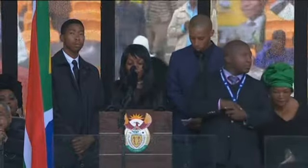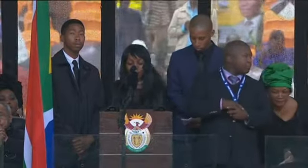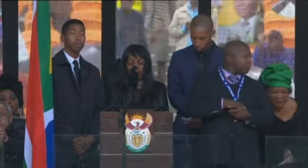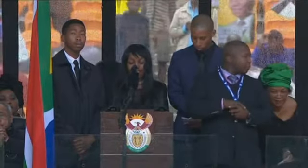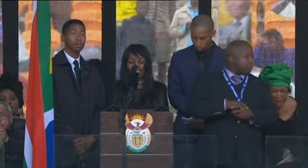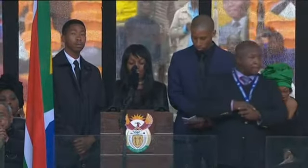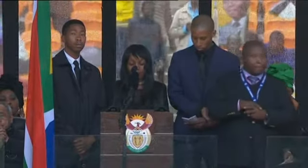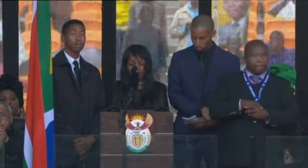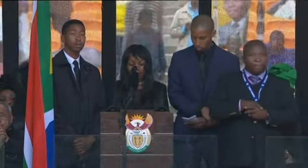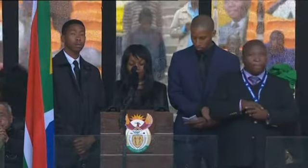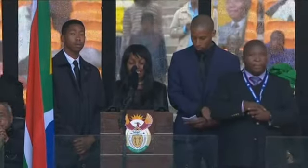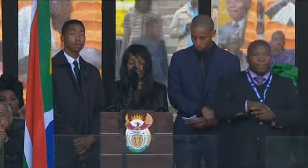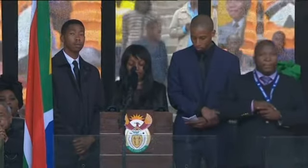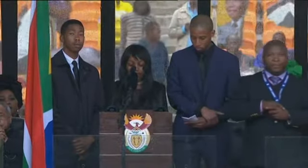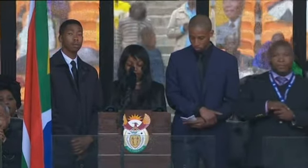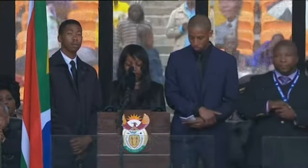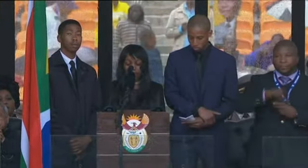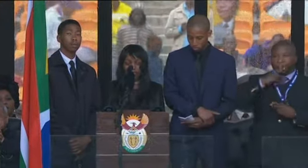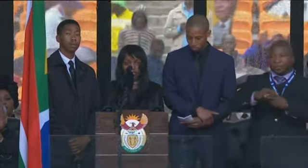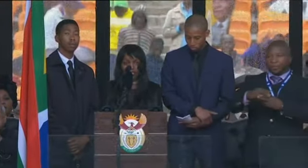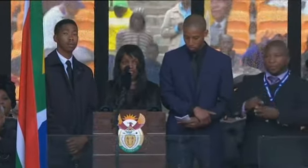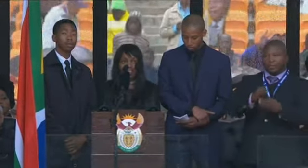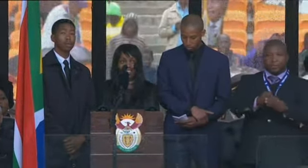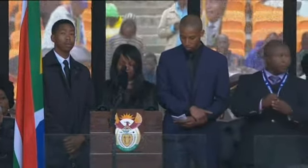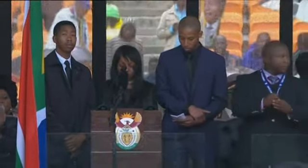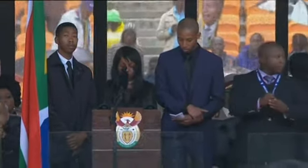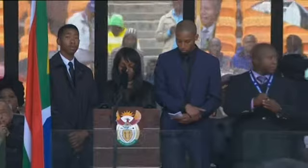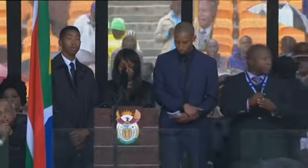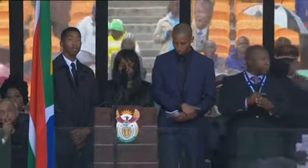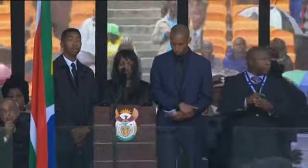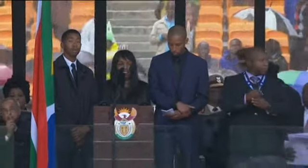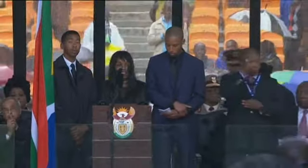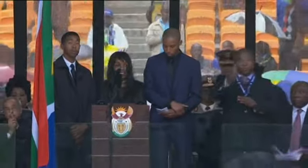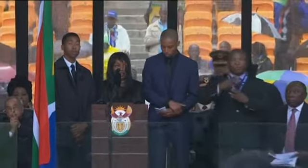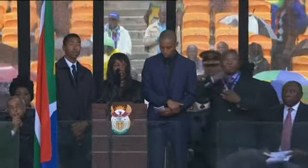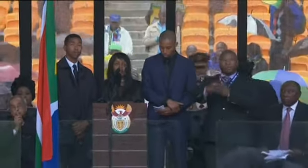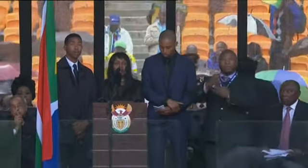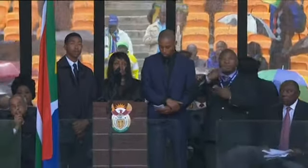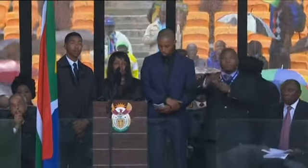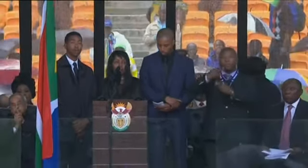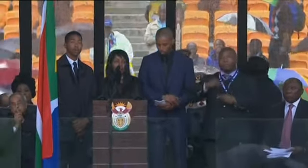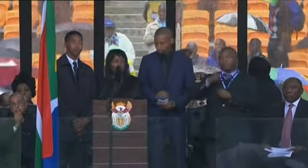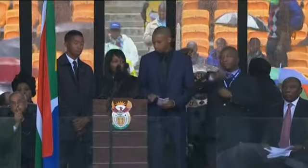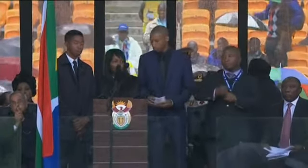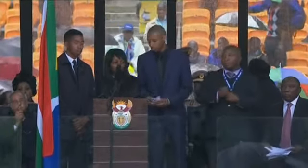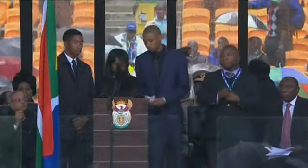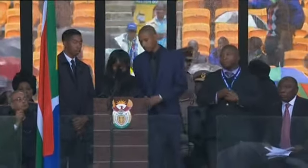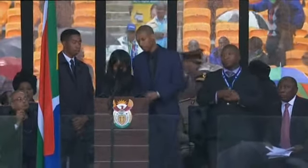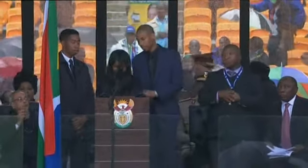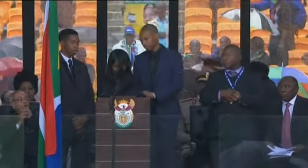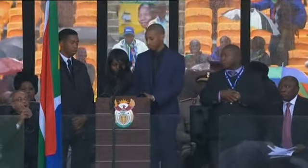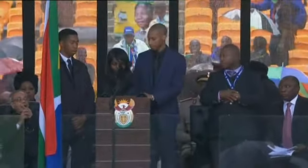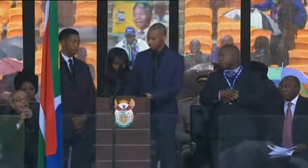Esa es la explicación que da a la incoherencia de sus gestos. Pese a todo, no abandonó su puesto y siguió interpretando a su manera los